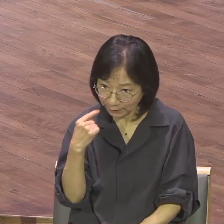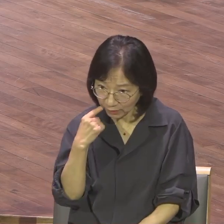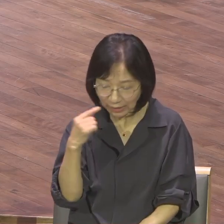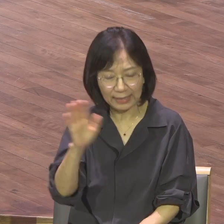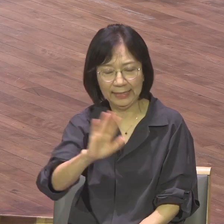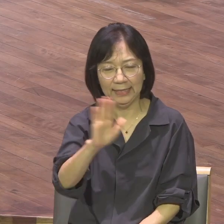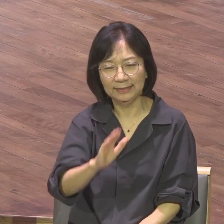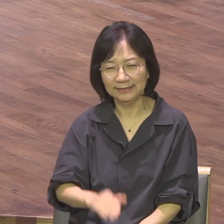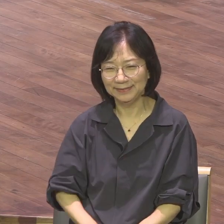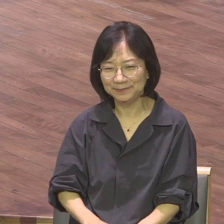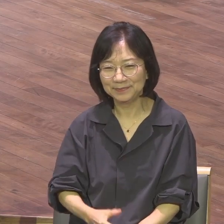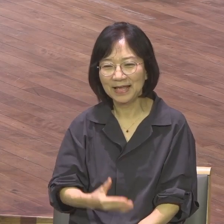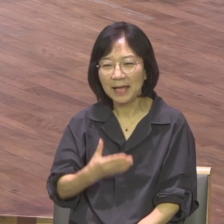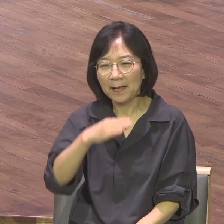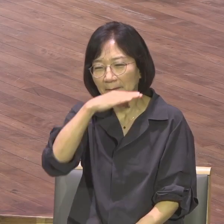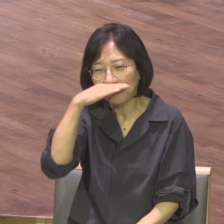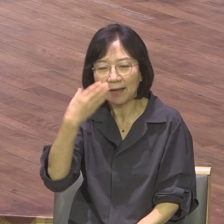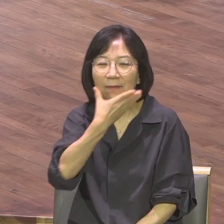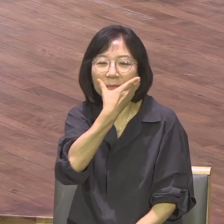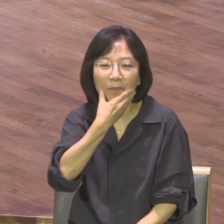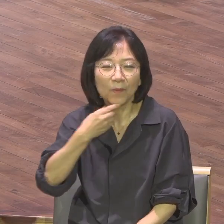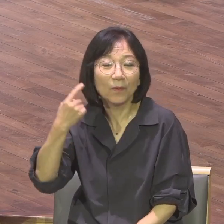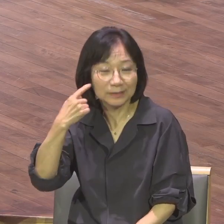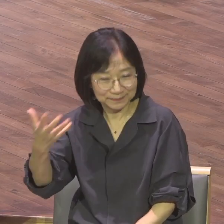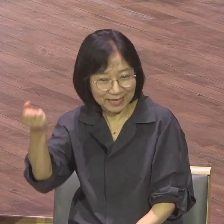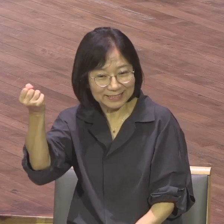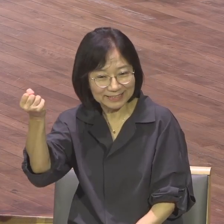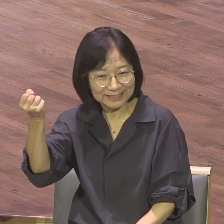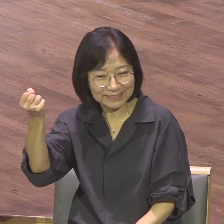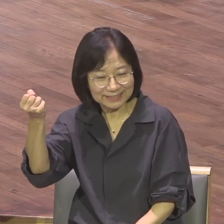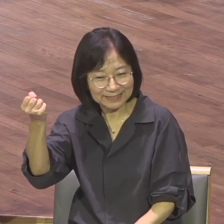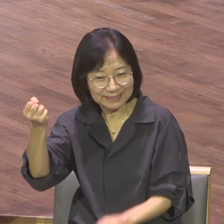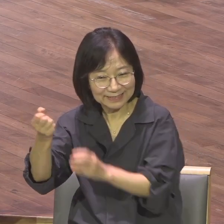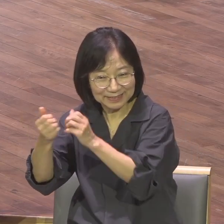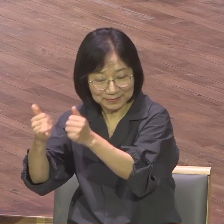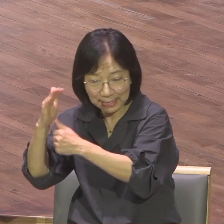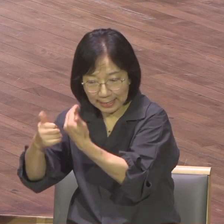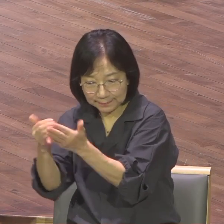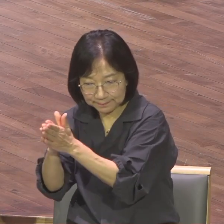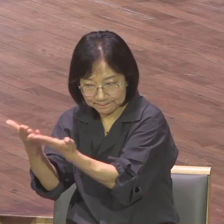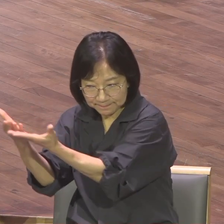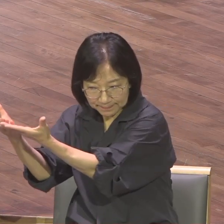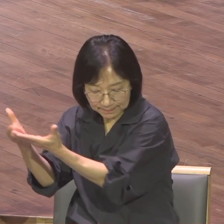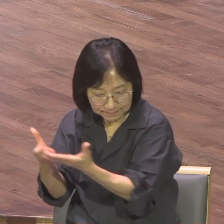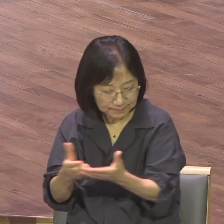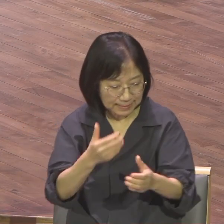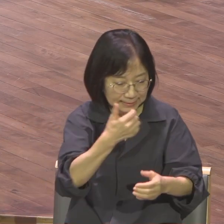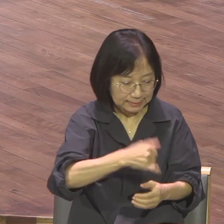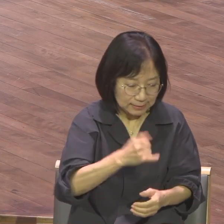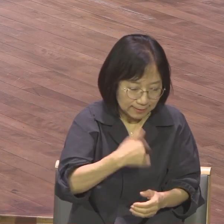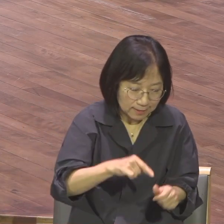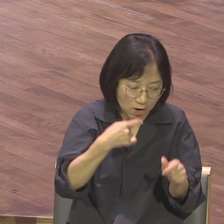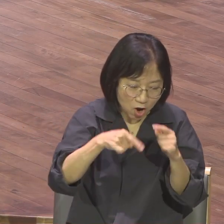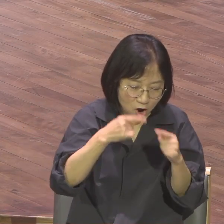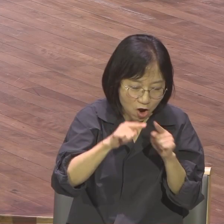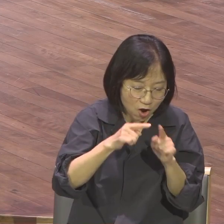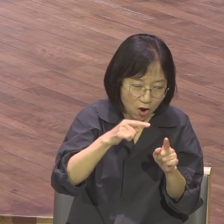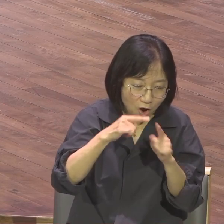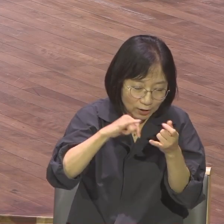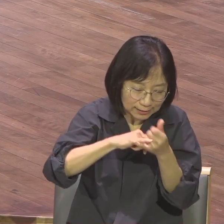올바른 복음 가진 부모들이 성경대로 가정에서 자녀와 후대에게 언약을 전달하고 복음을 심어주는